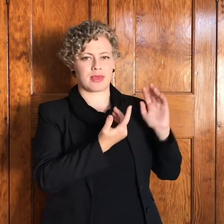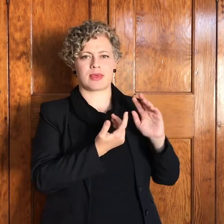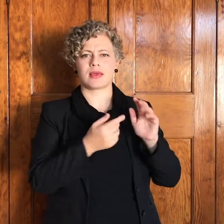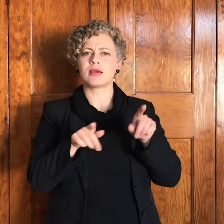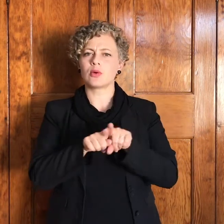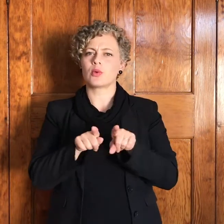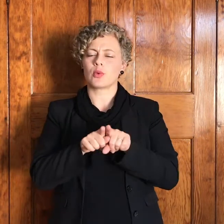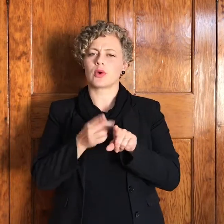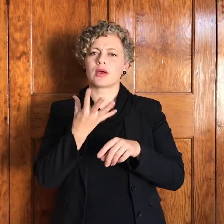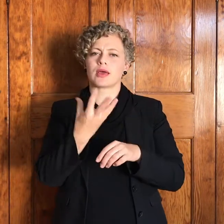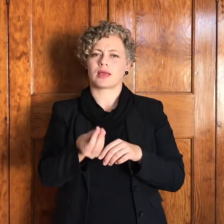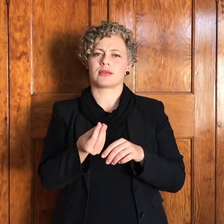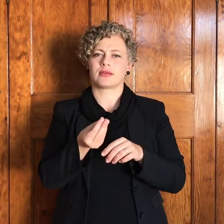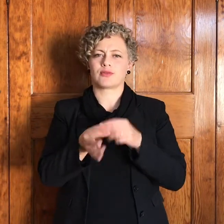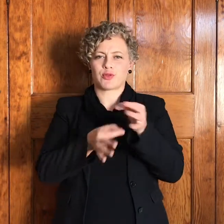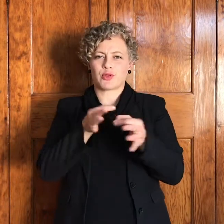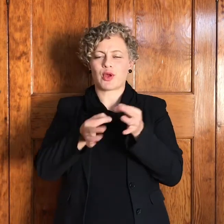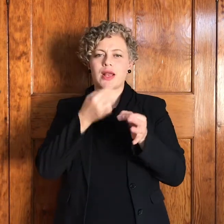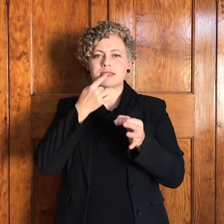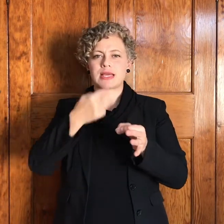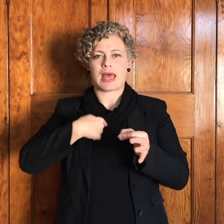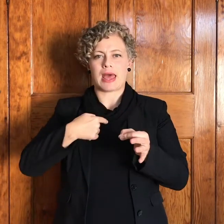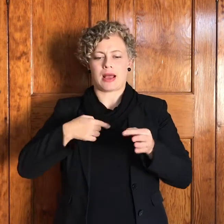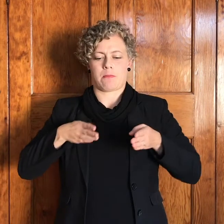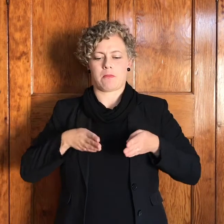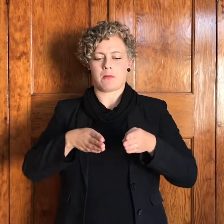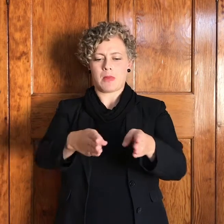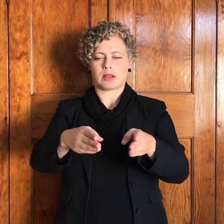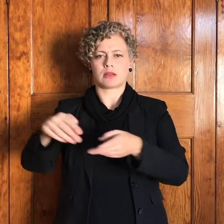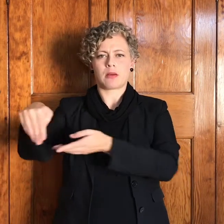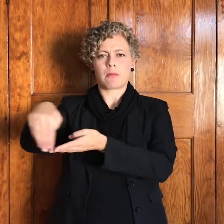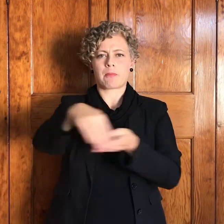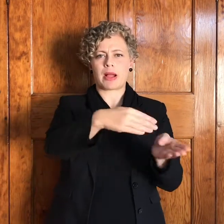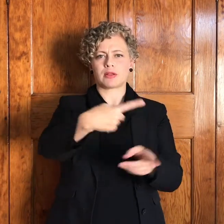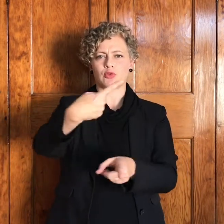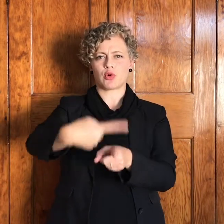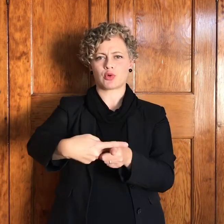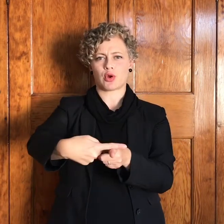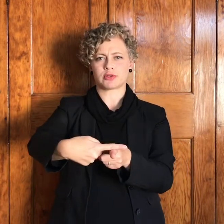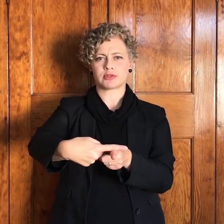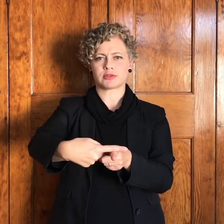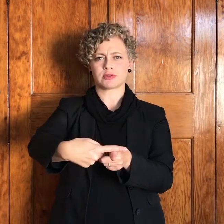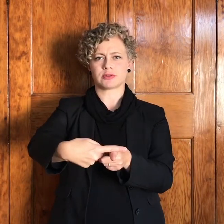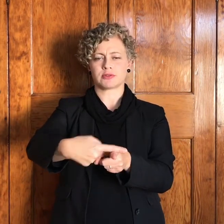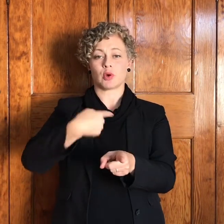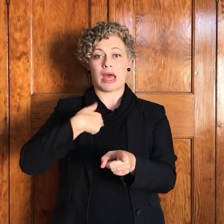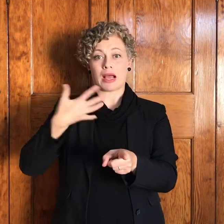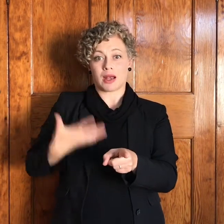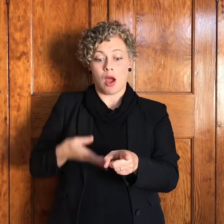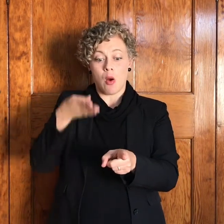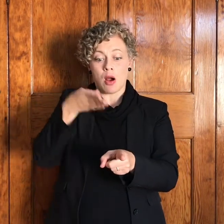is by kruispad of as ek eers net oor die brug hier is of ek gaan door die waters